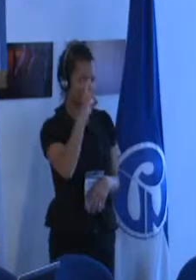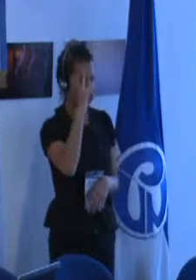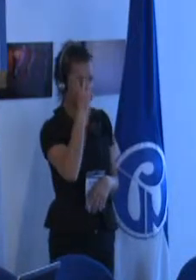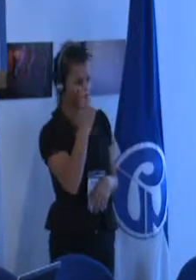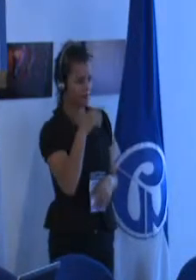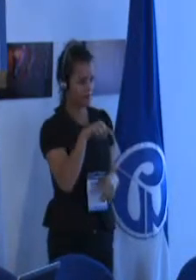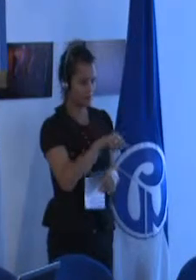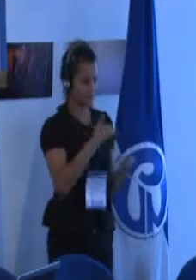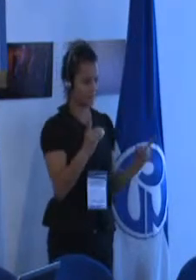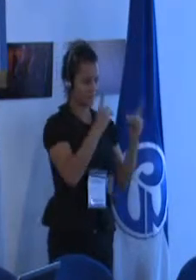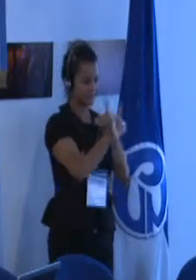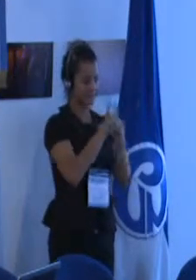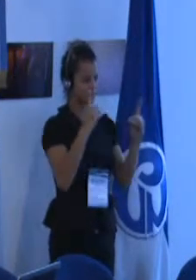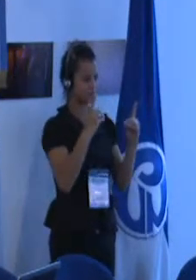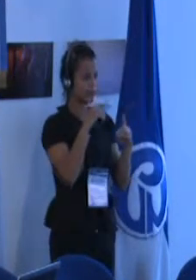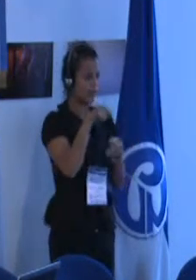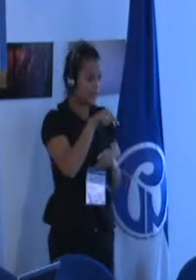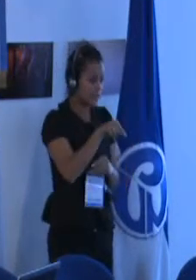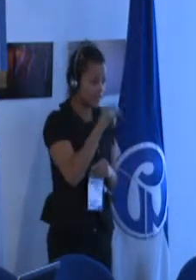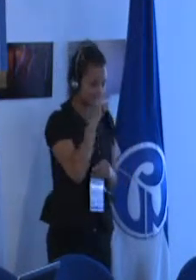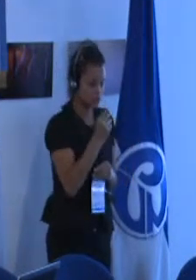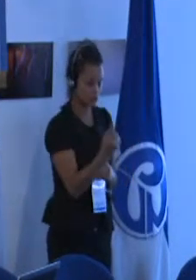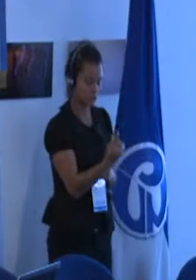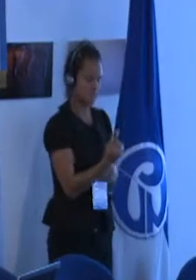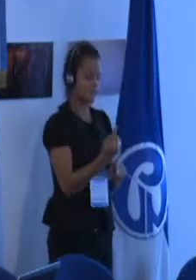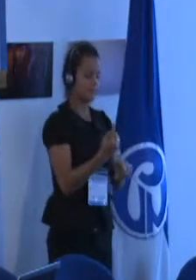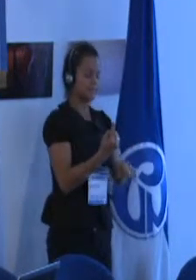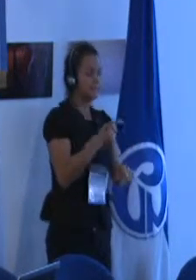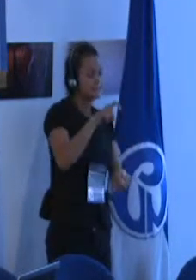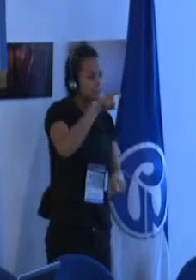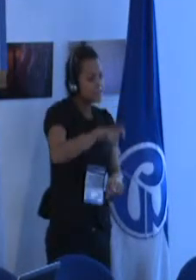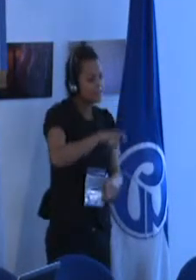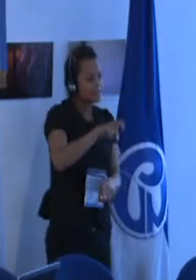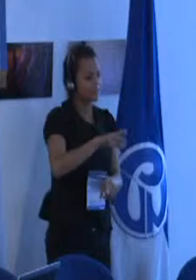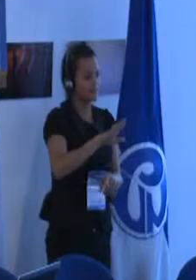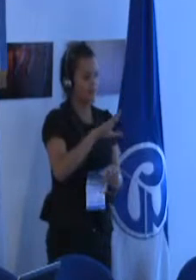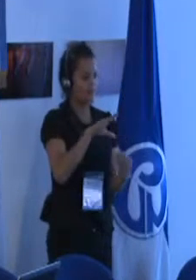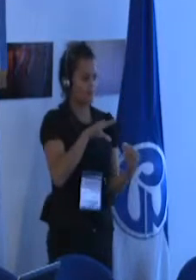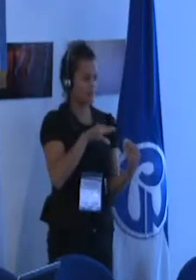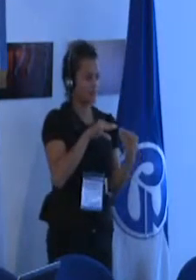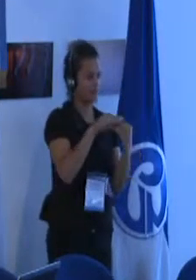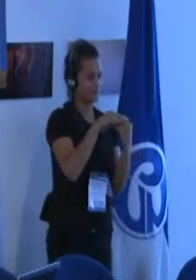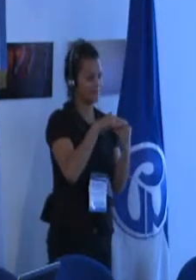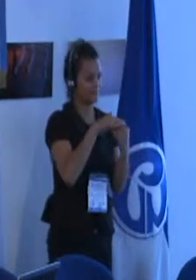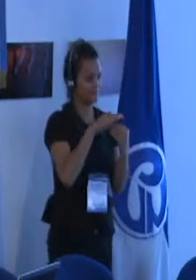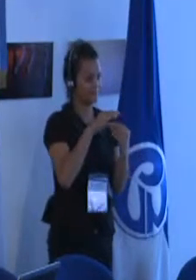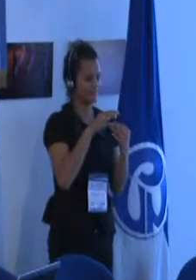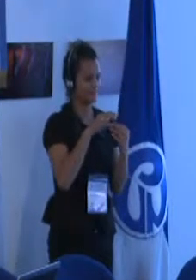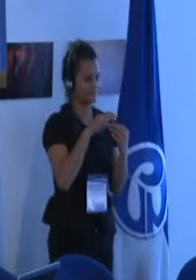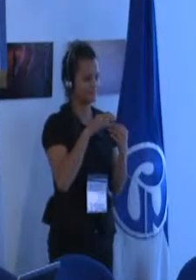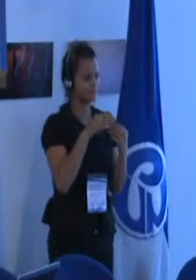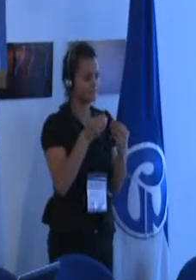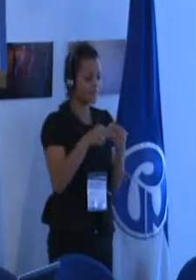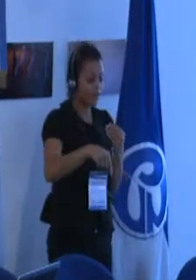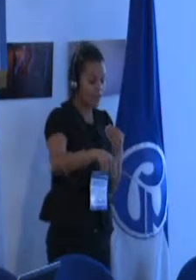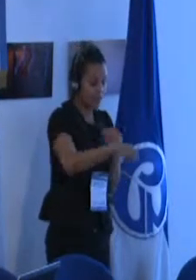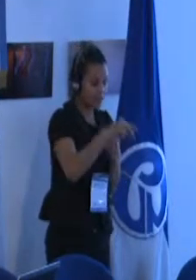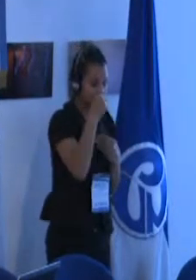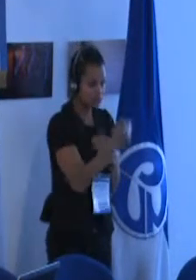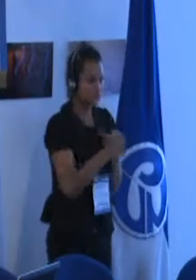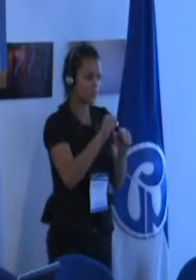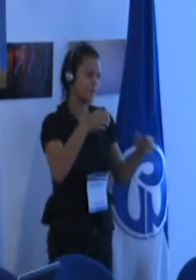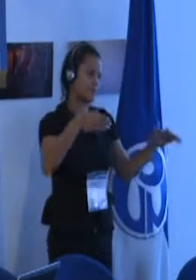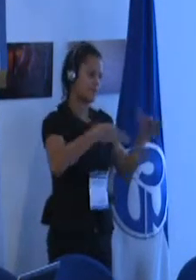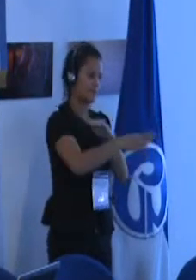necesita adaptaciones para permitirle a estos niños que accedan al colegio y al saber